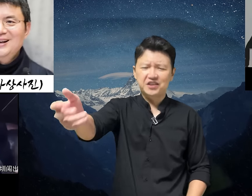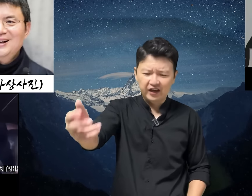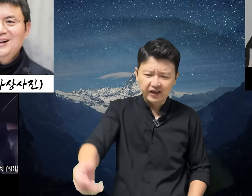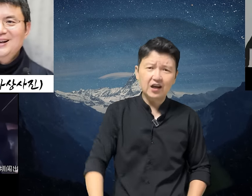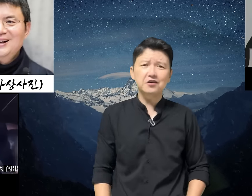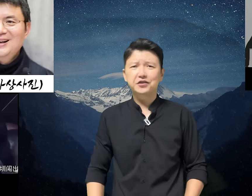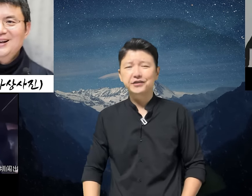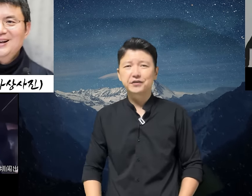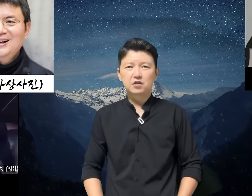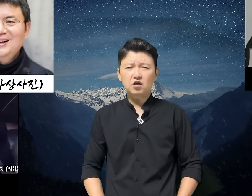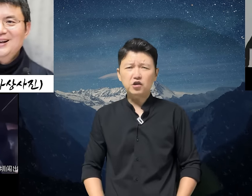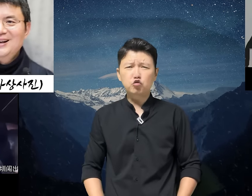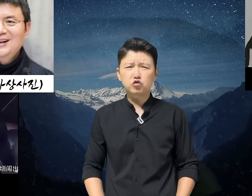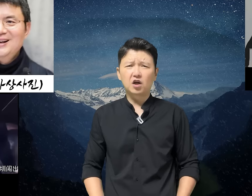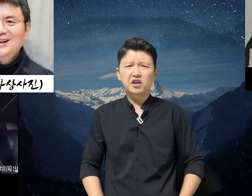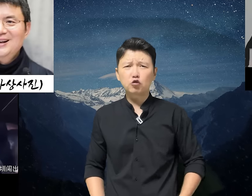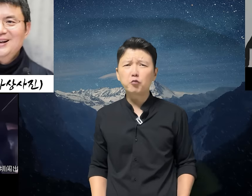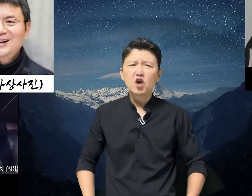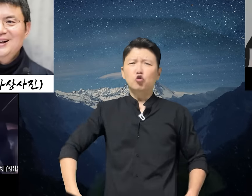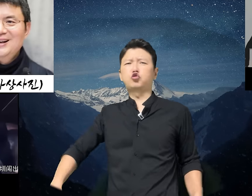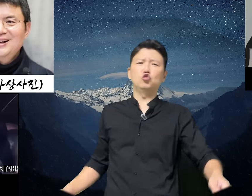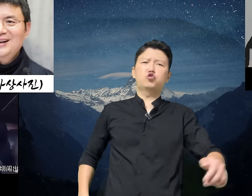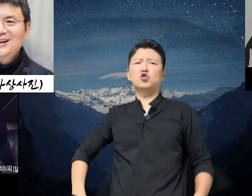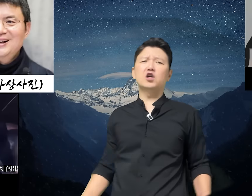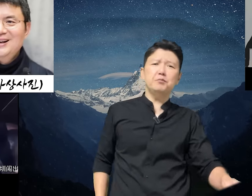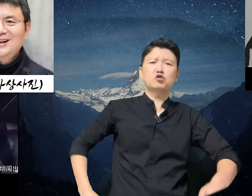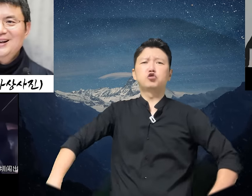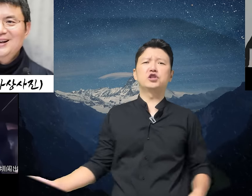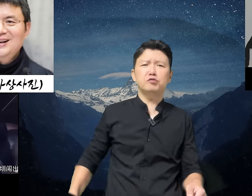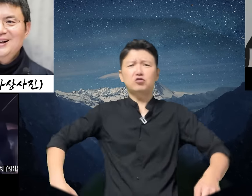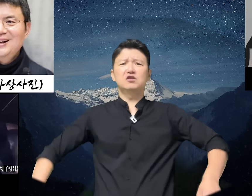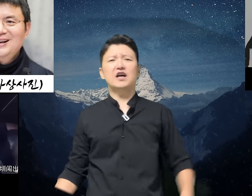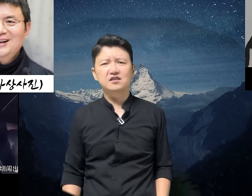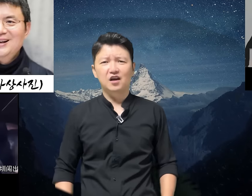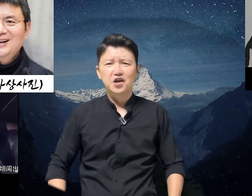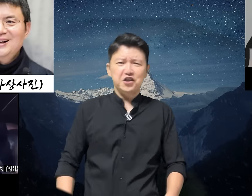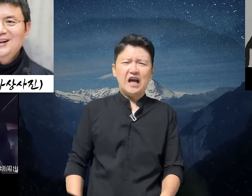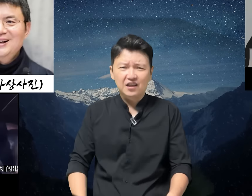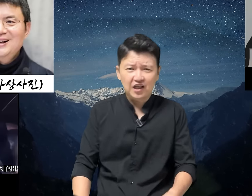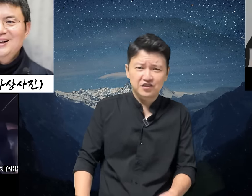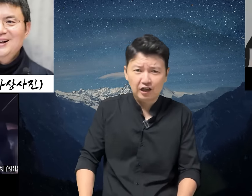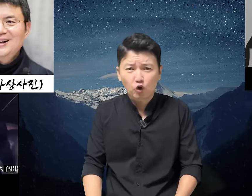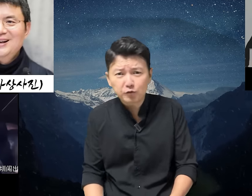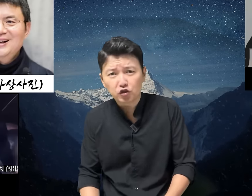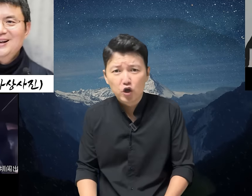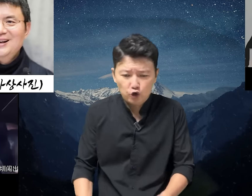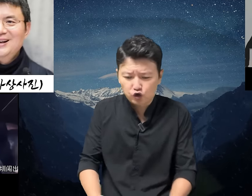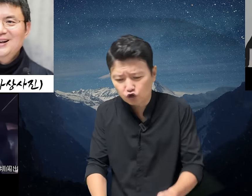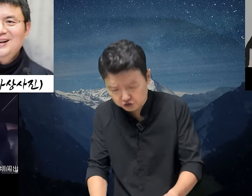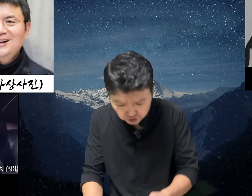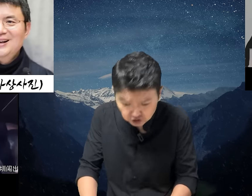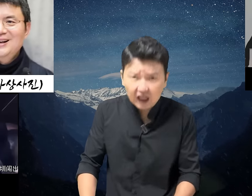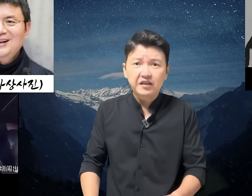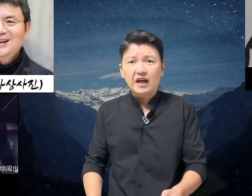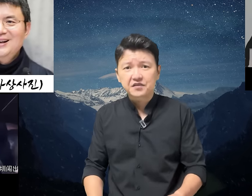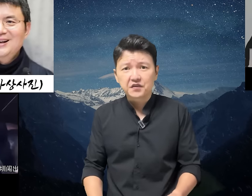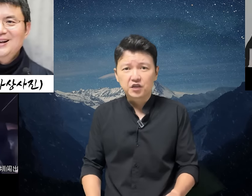생략한 건데 그렇게 두 청이놈이 우쭐우쭐거리며 숙집으로 들어가자. 이 칸창즈놈은 요 쫀르르르 달려가서 이